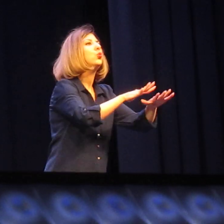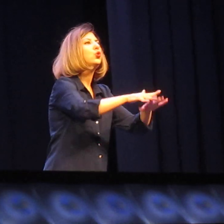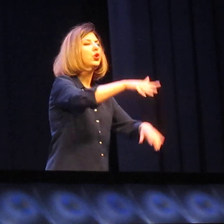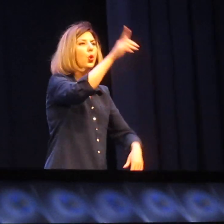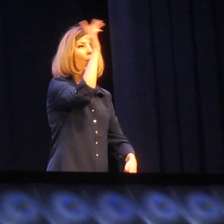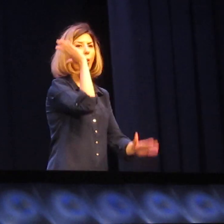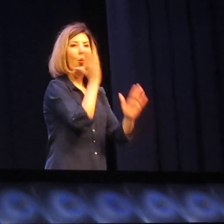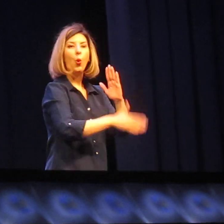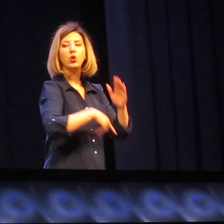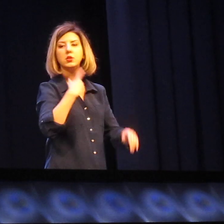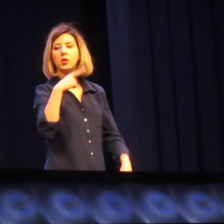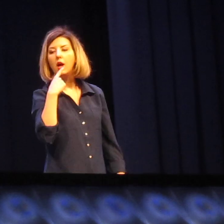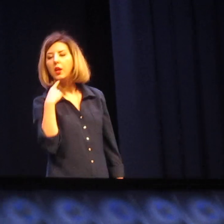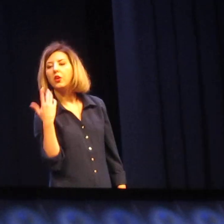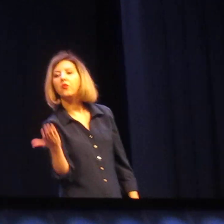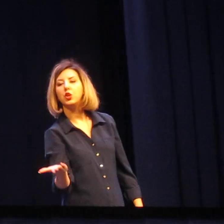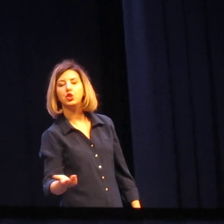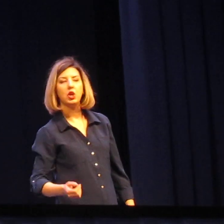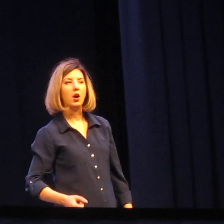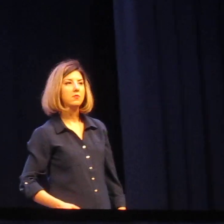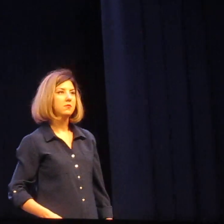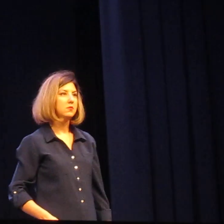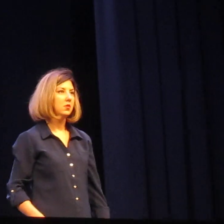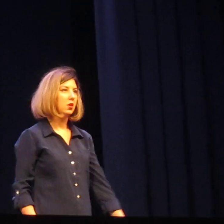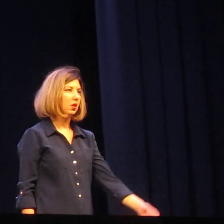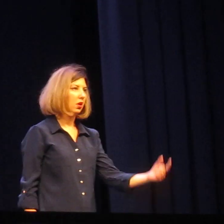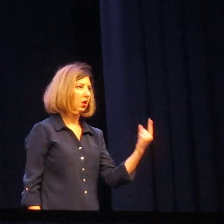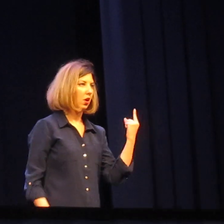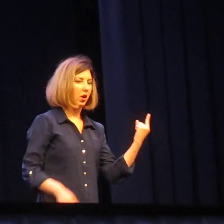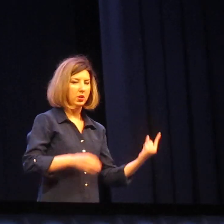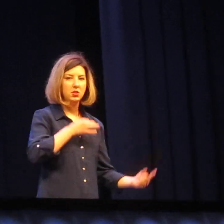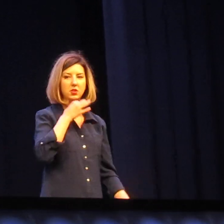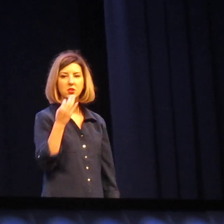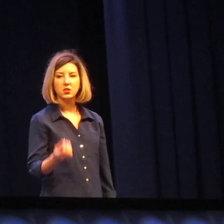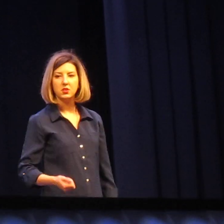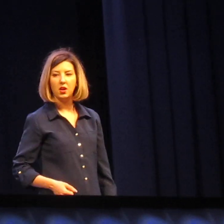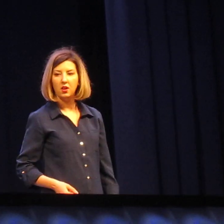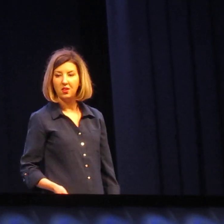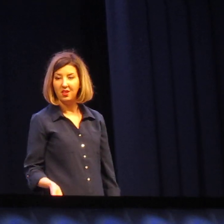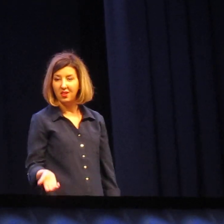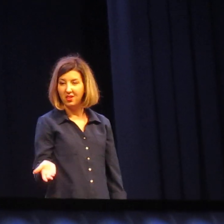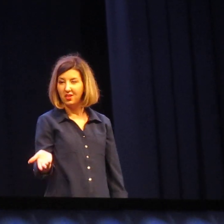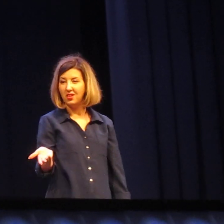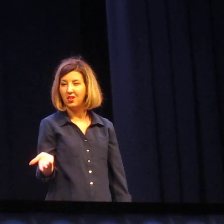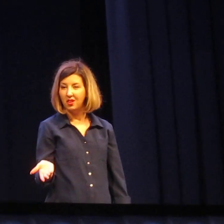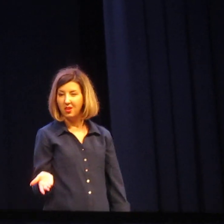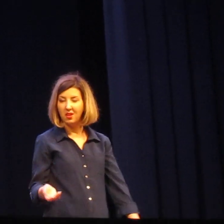люди косо и ворча. Один сказал,